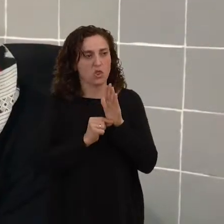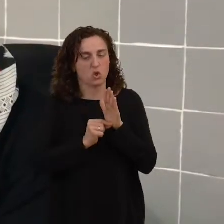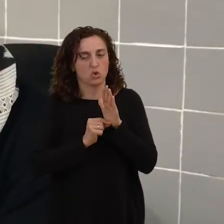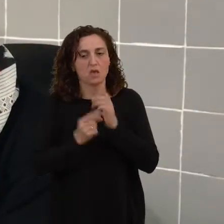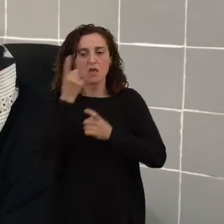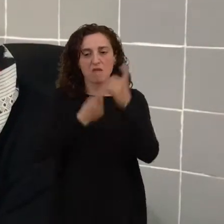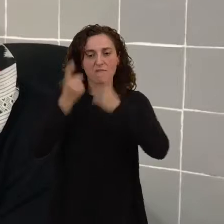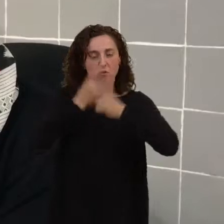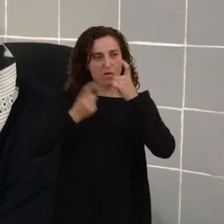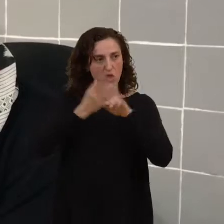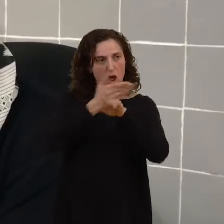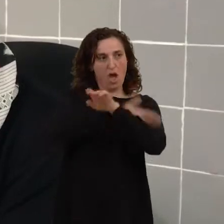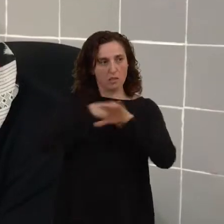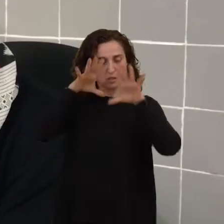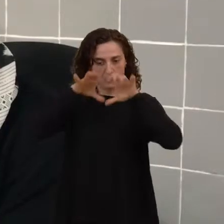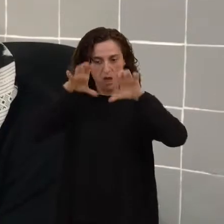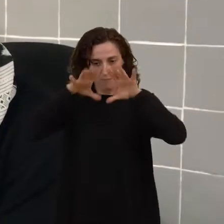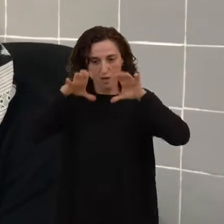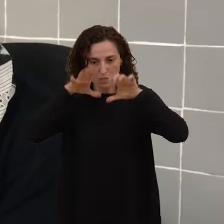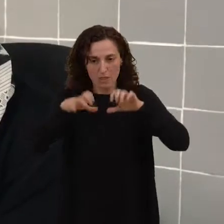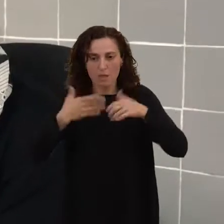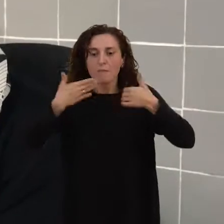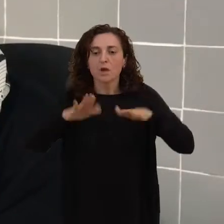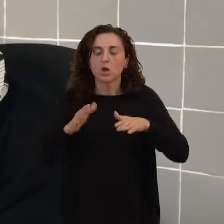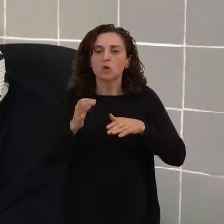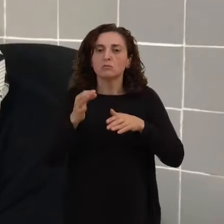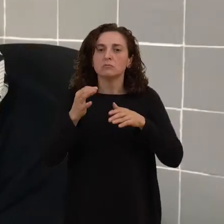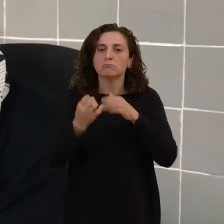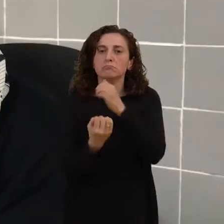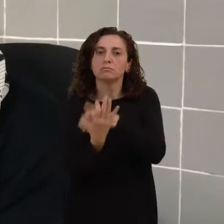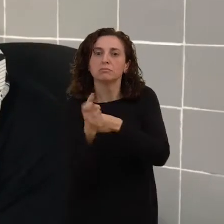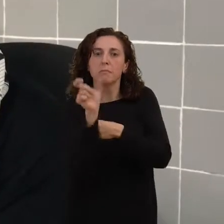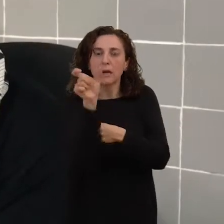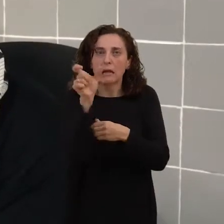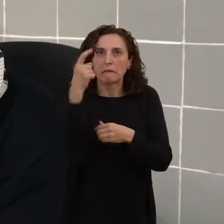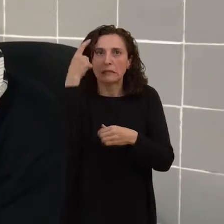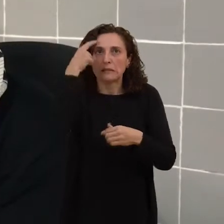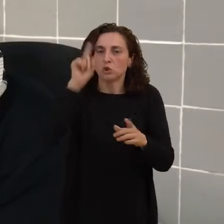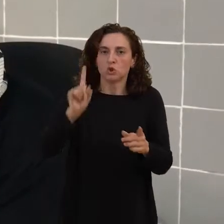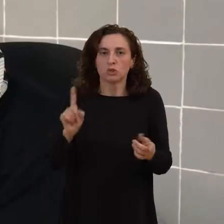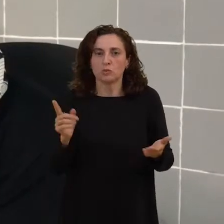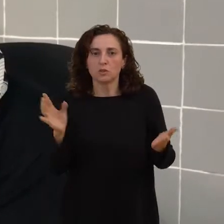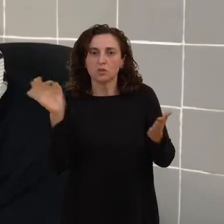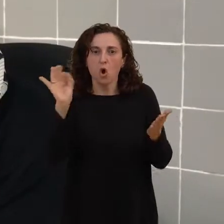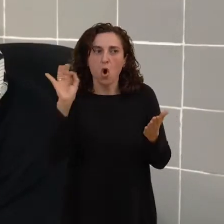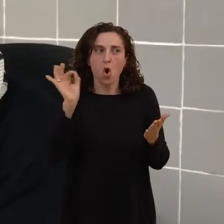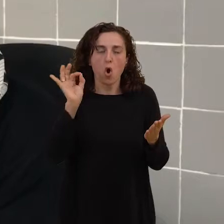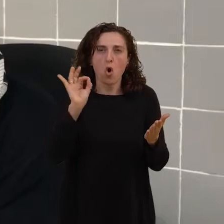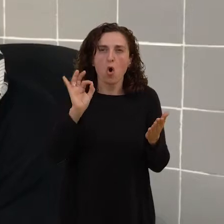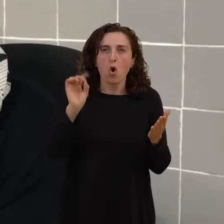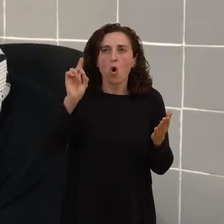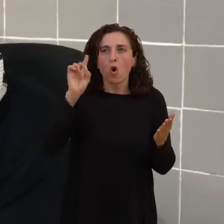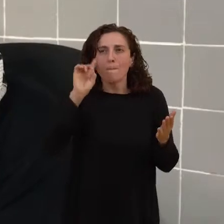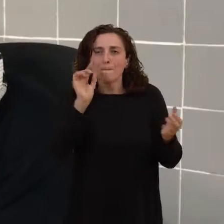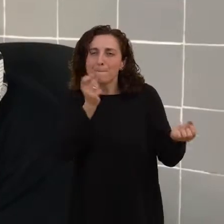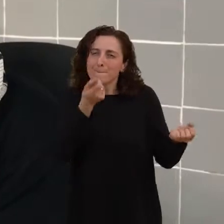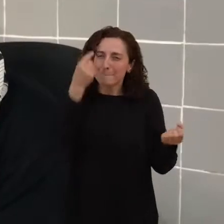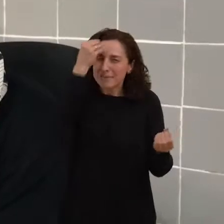pero siempre que aparece un término que desconoces o que intuyes lo que significa,